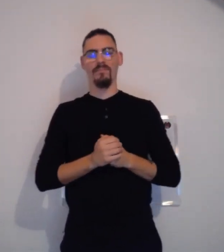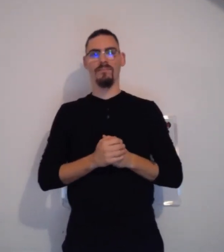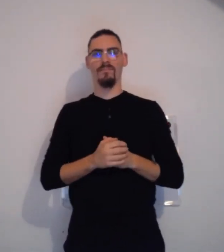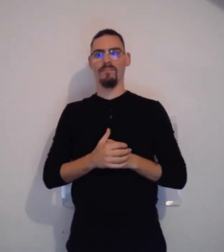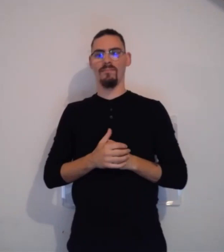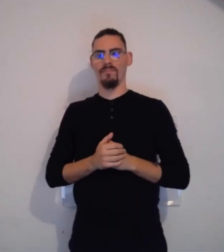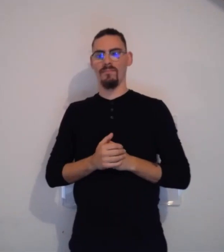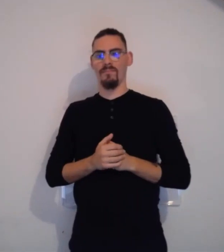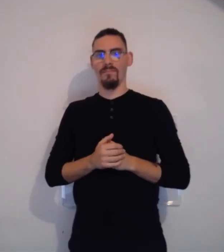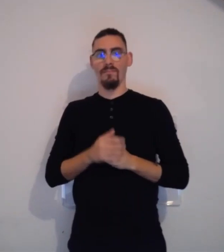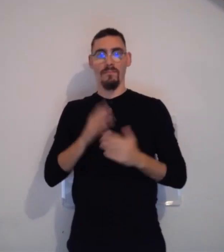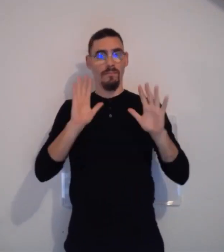Très bonne question.